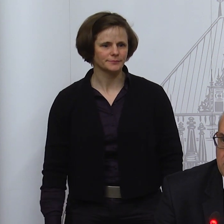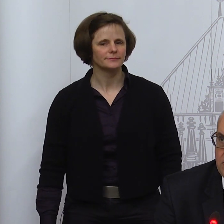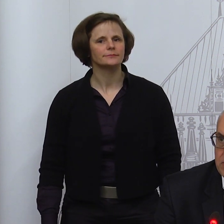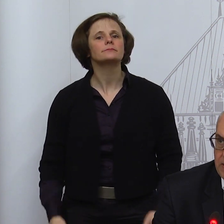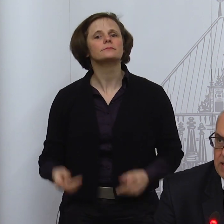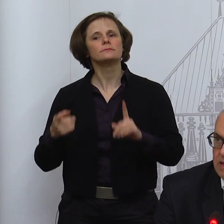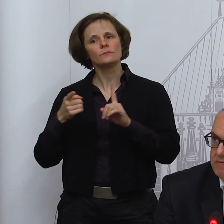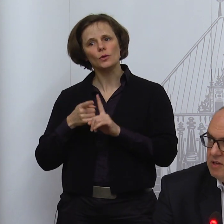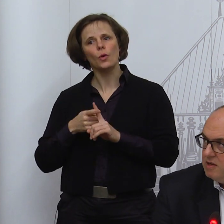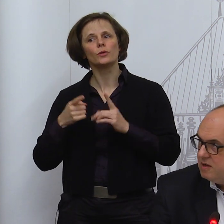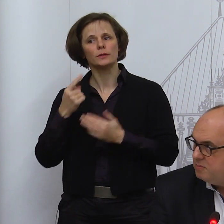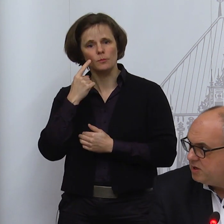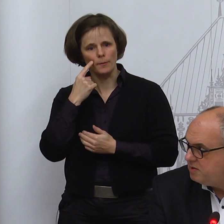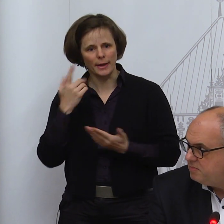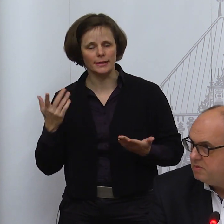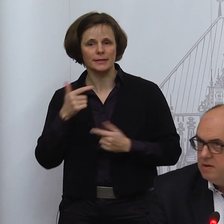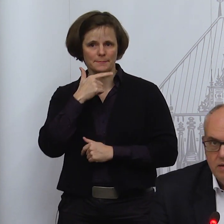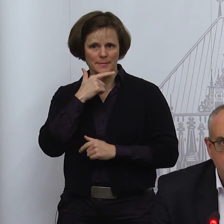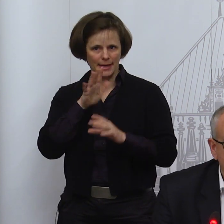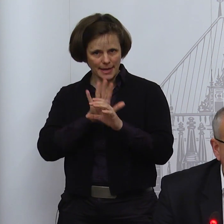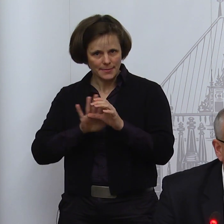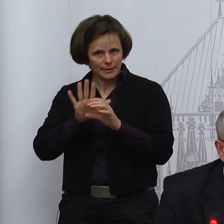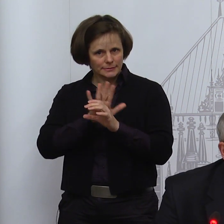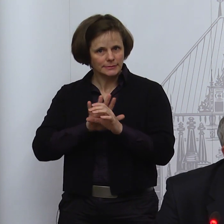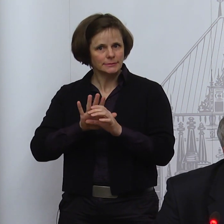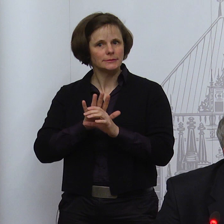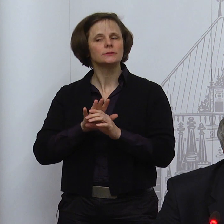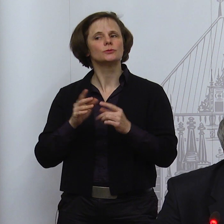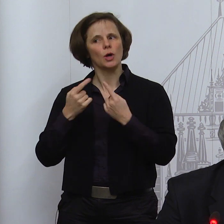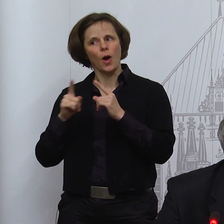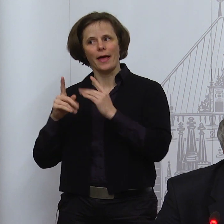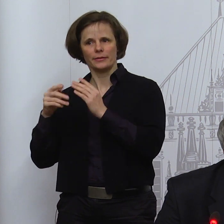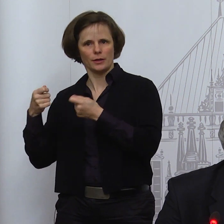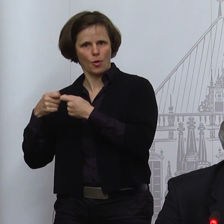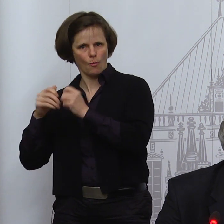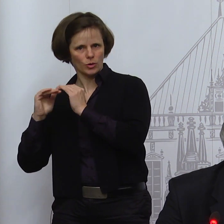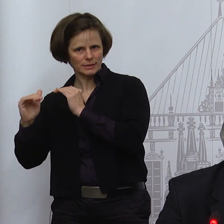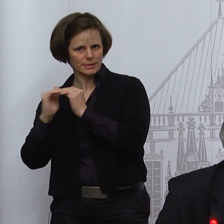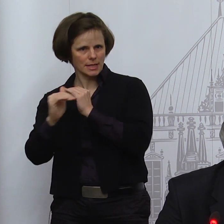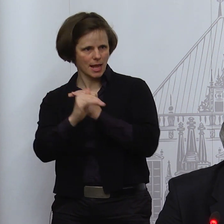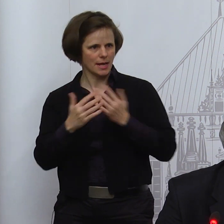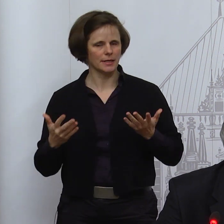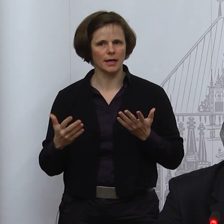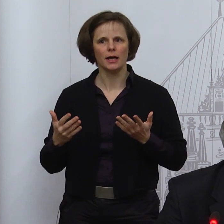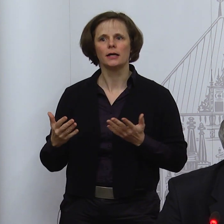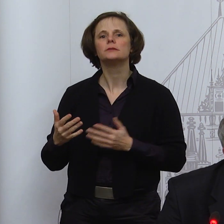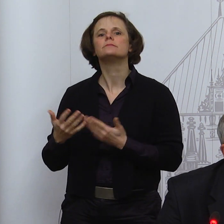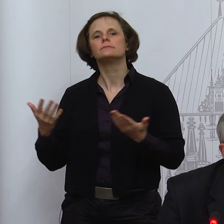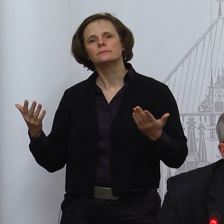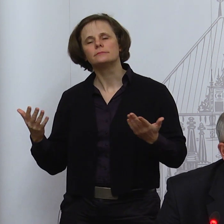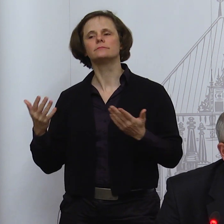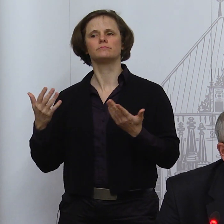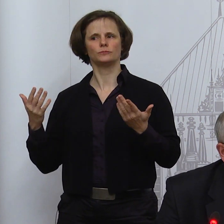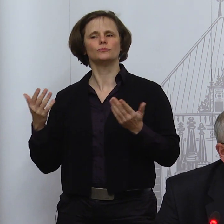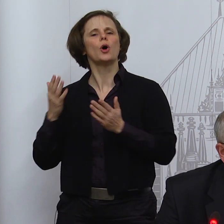Und zwar haben wir hier in Bremen und in anderen Ländern keinen so großen Weg mehr zu gehen,